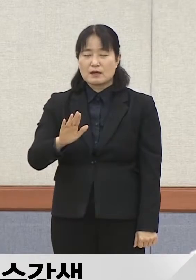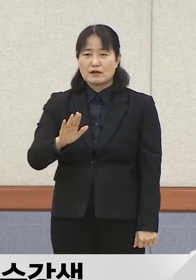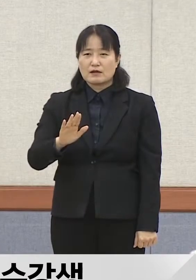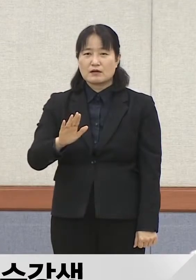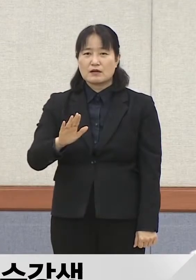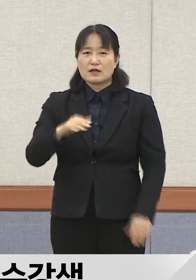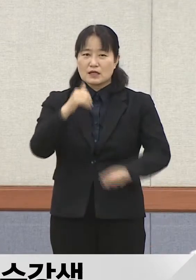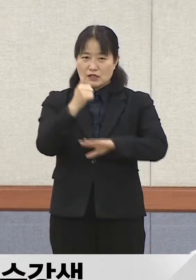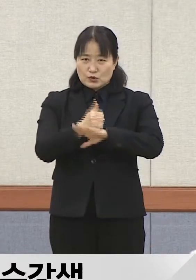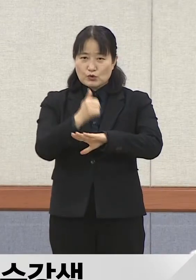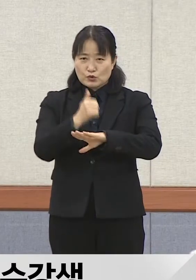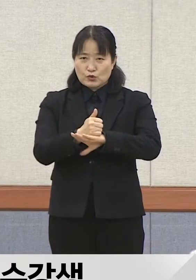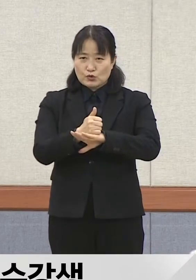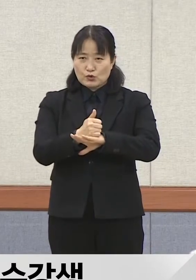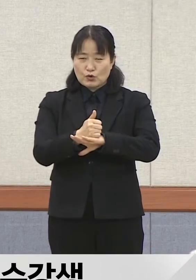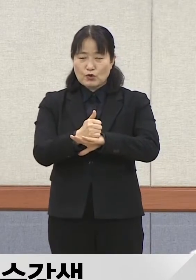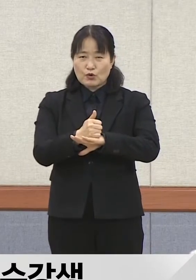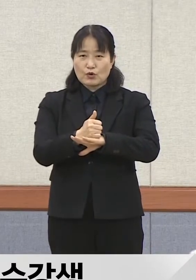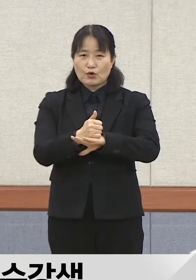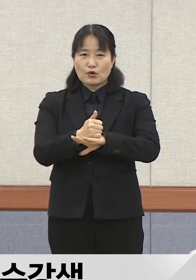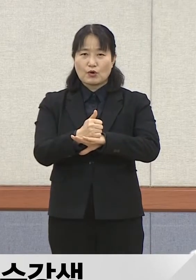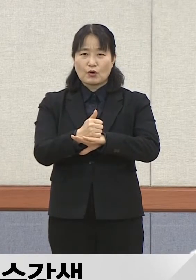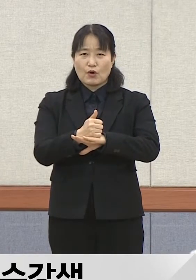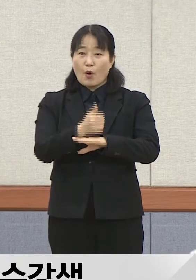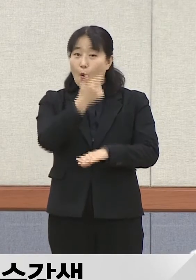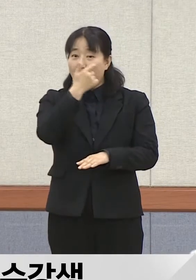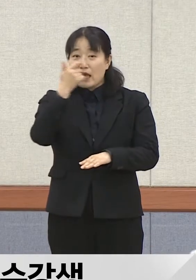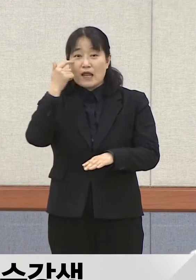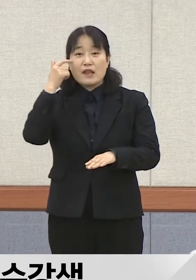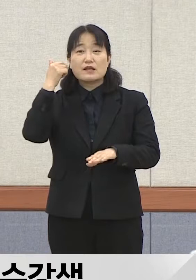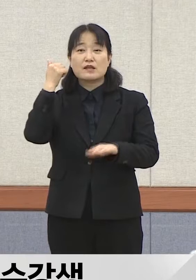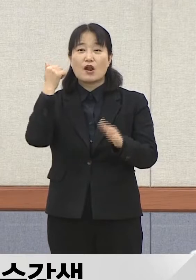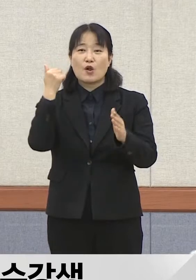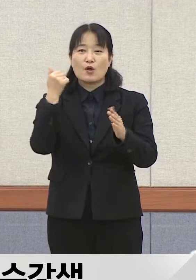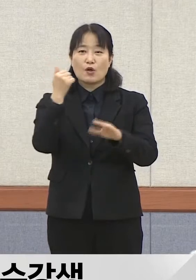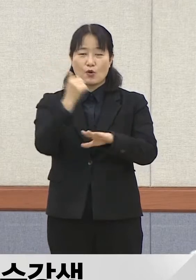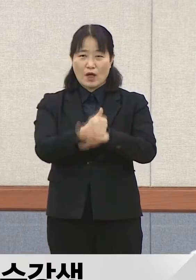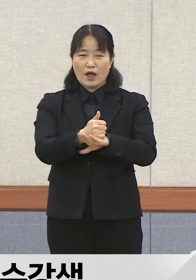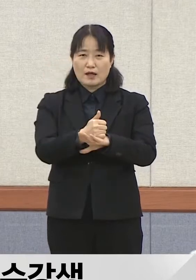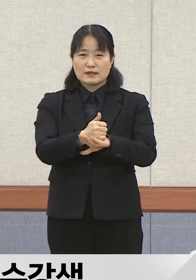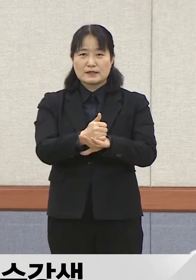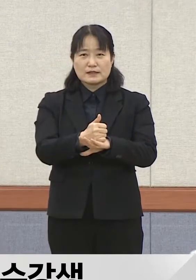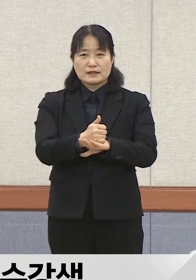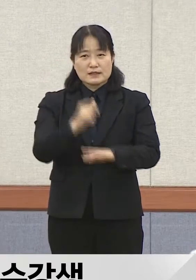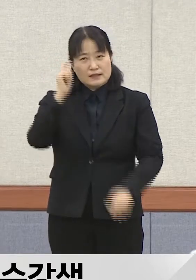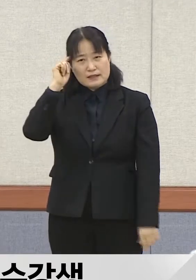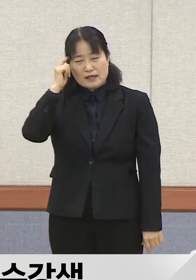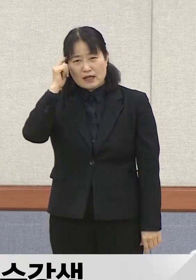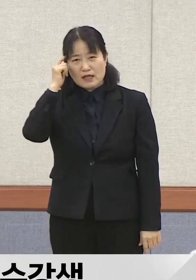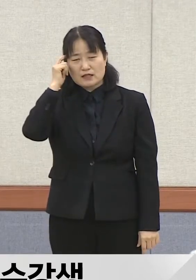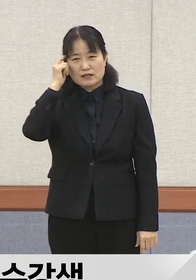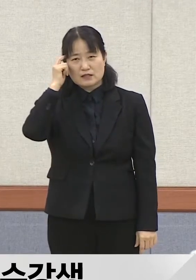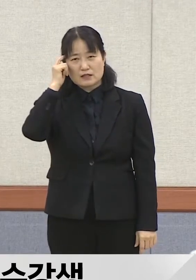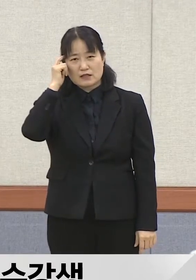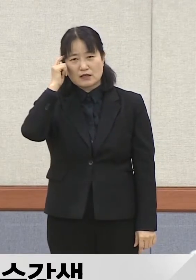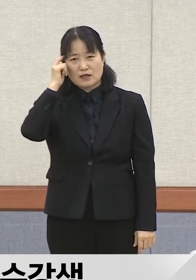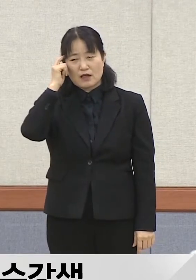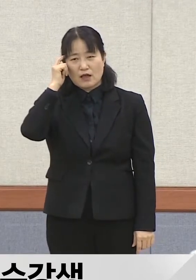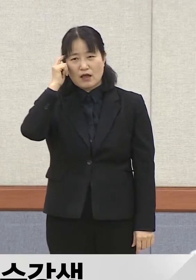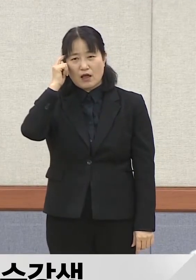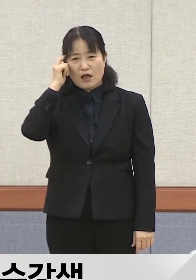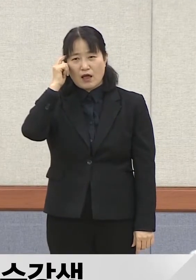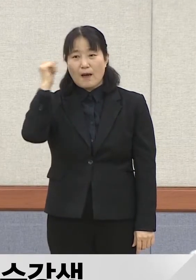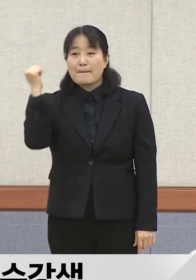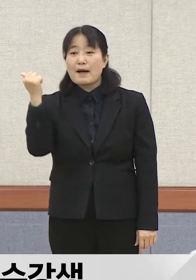최종적인 것을 확인한 결과 저희들이 추정하던데 나중에